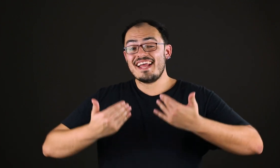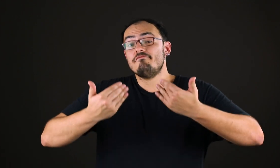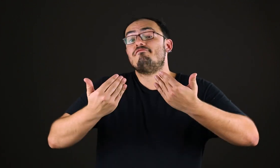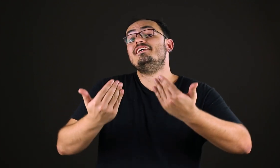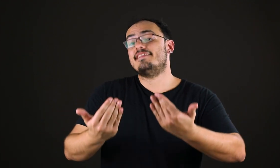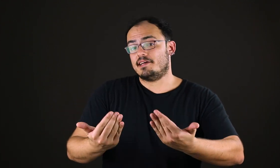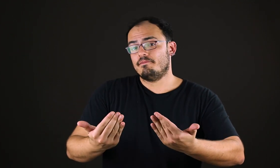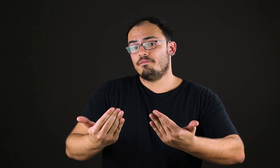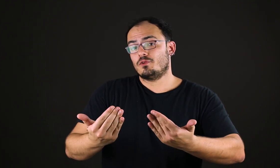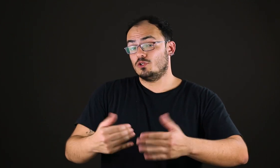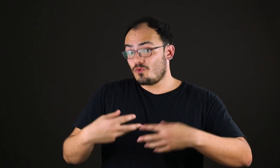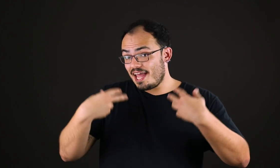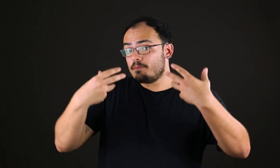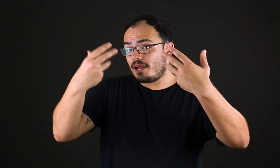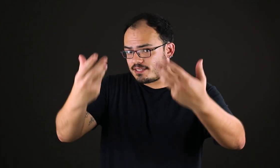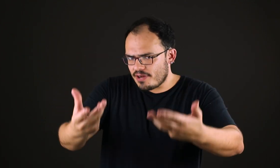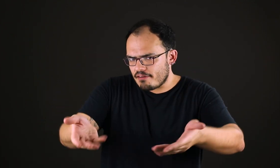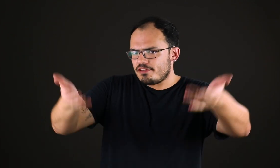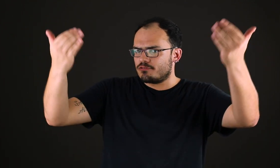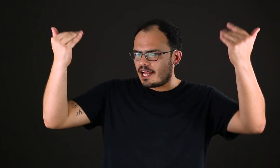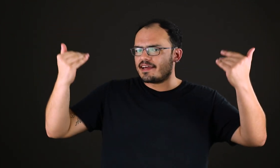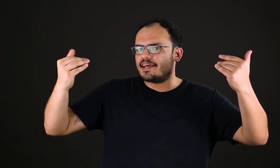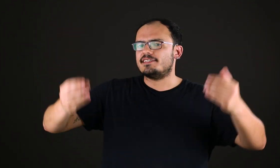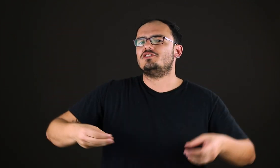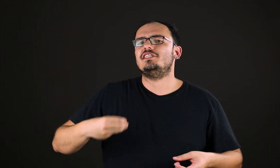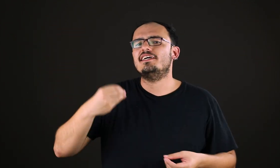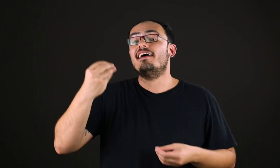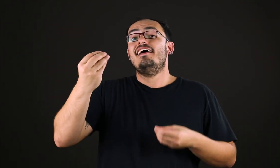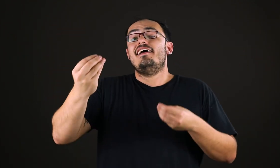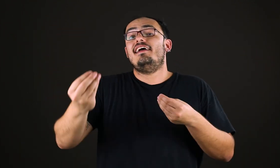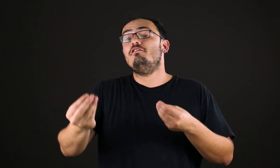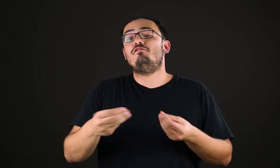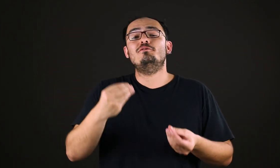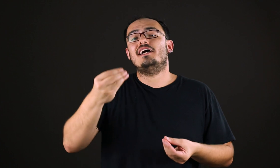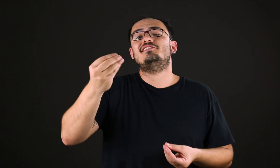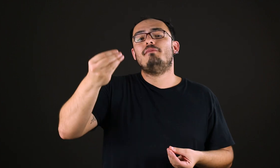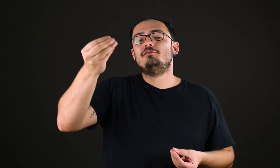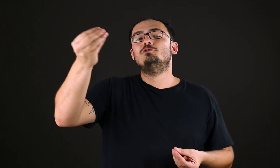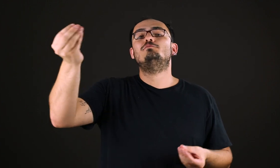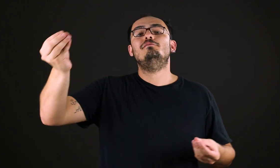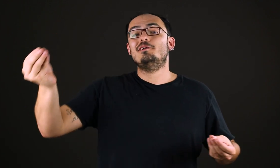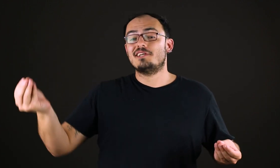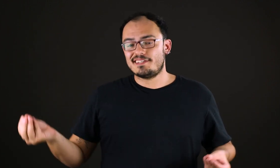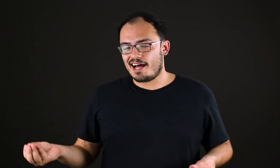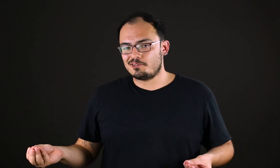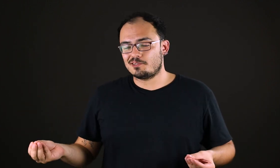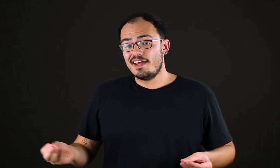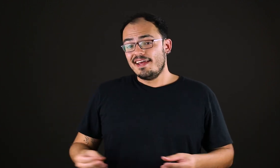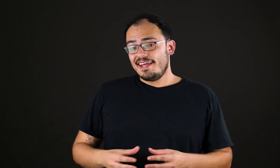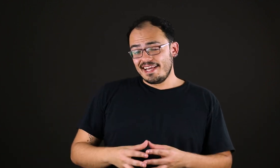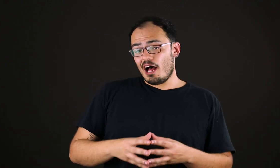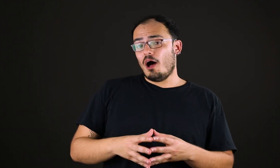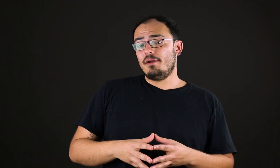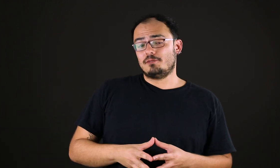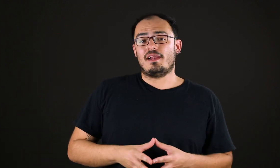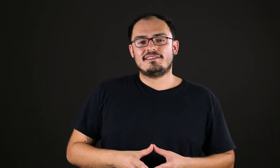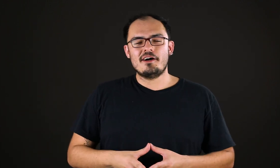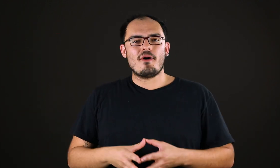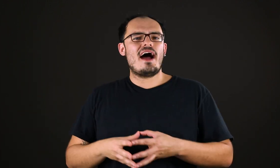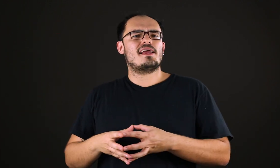em vida, quando ele, Platão, era vivo lá na Grécia Antiga, ele viu o nascimento dos primeiros retratos. E na obra de Platão, A